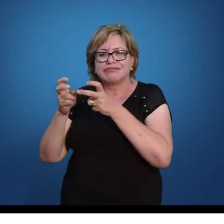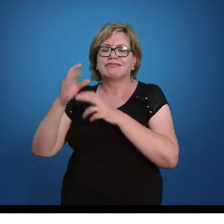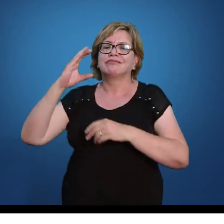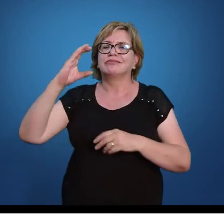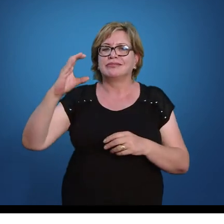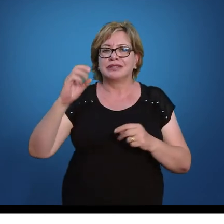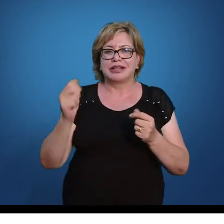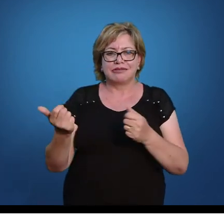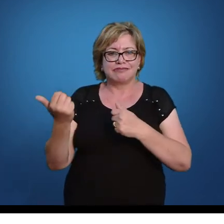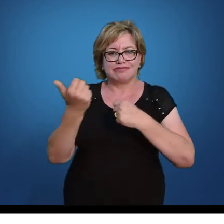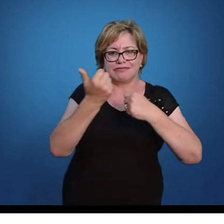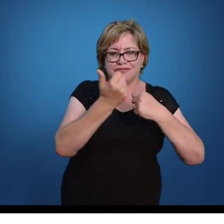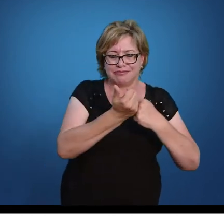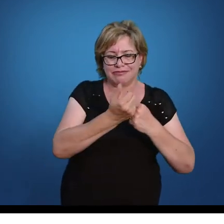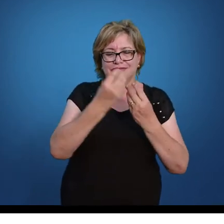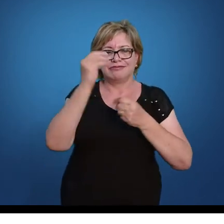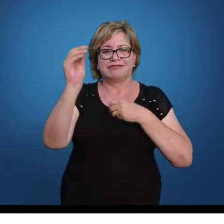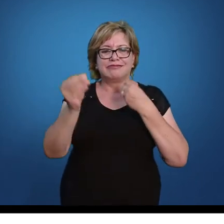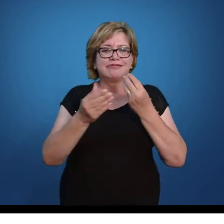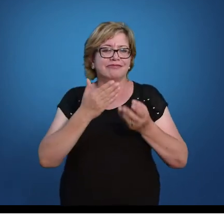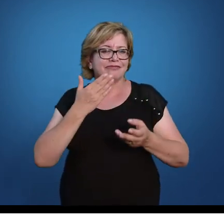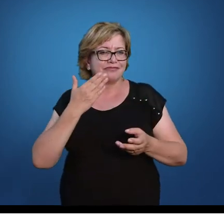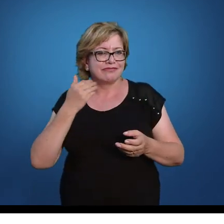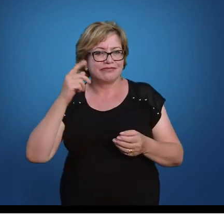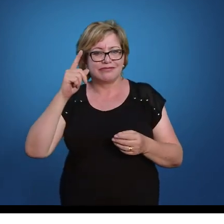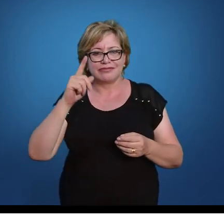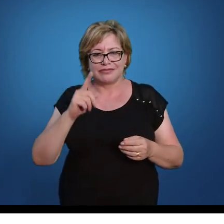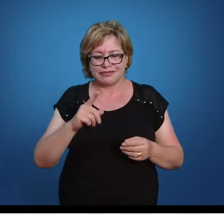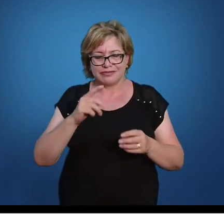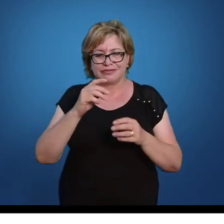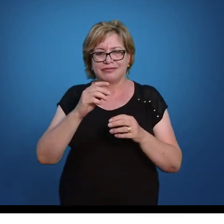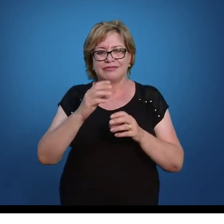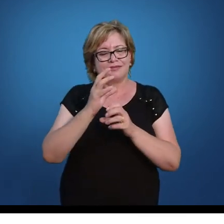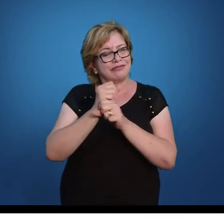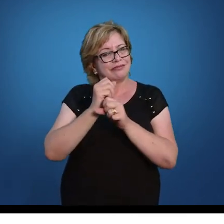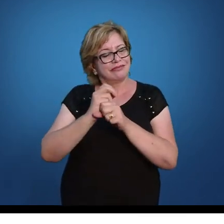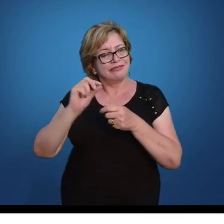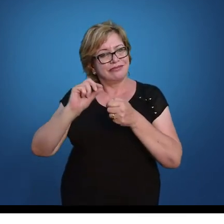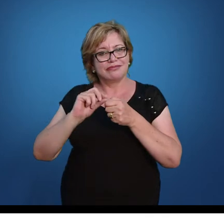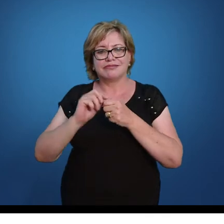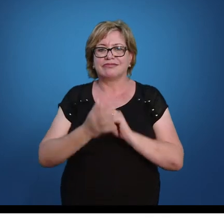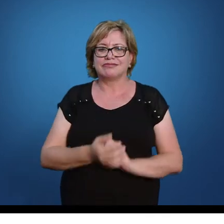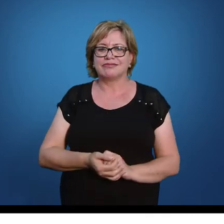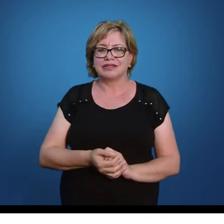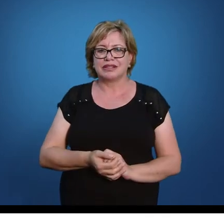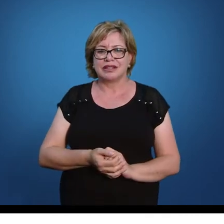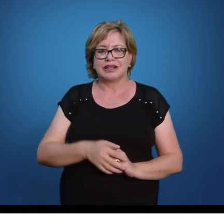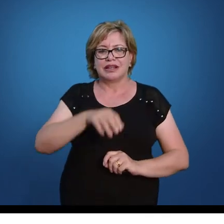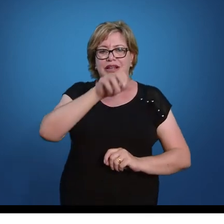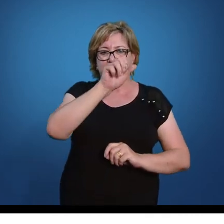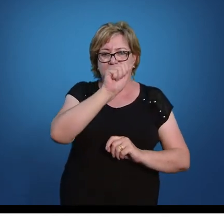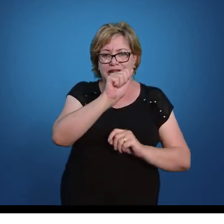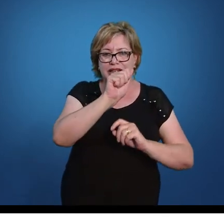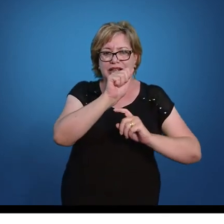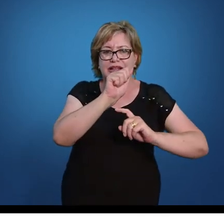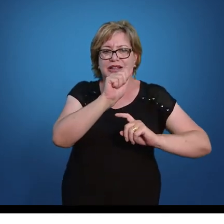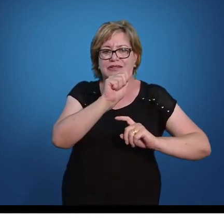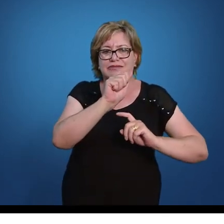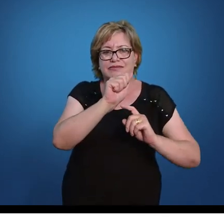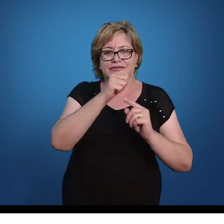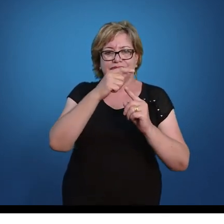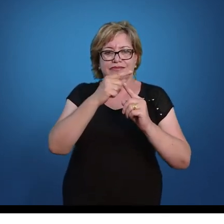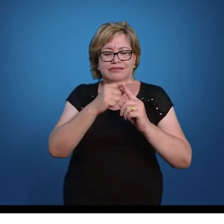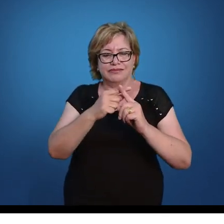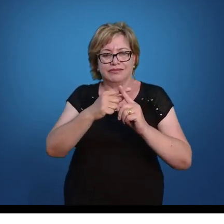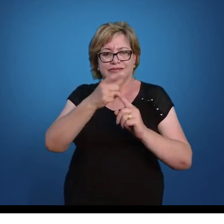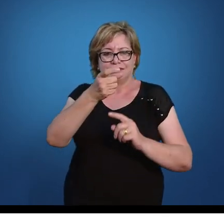Aí, substituindo a fórmula, fica mais fácil para você efetuar os cálculos. Então, o A é o número que multiplica o nosso X